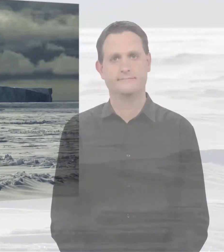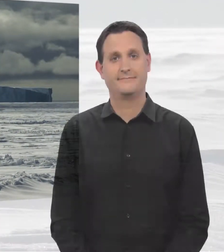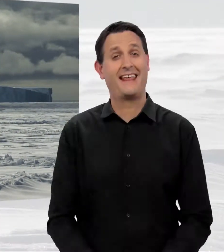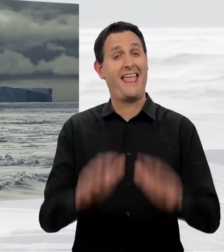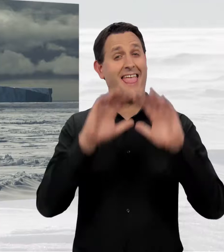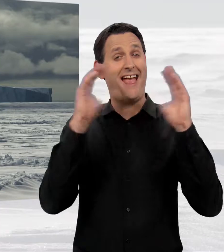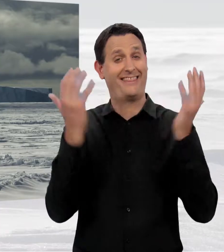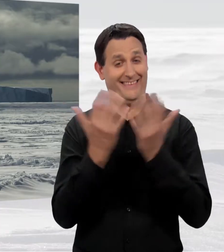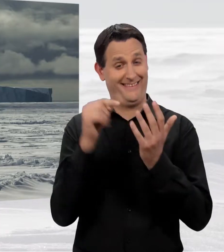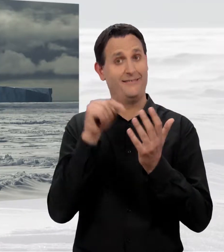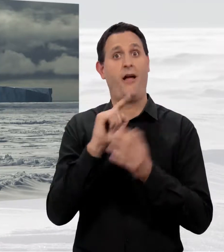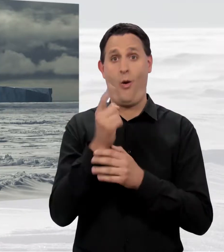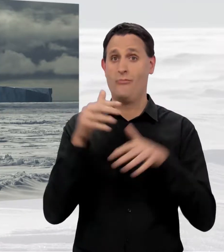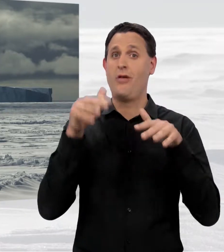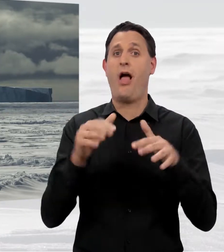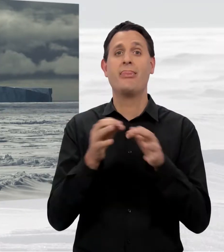Die Erde schreibt Tagebuch.